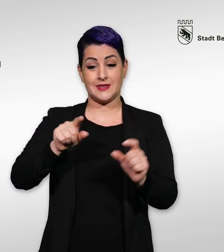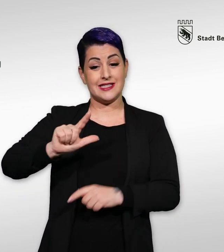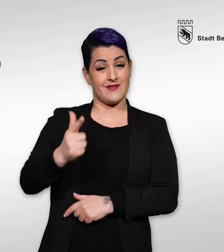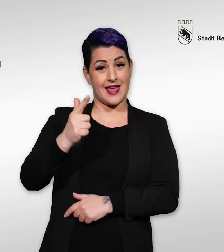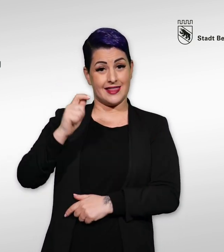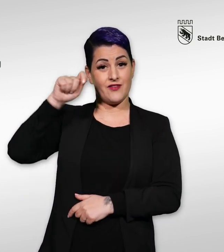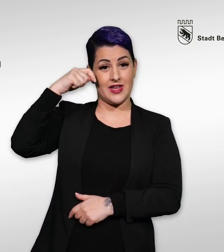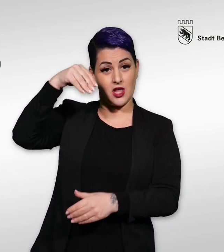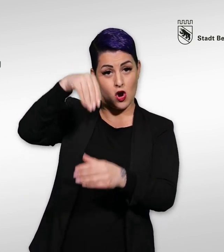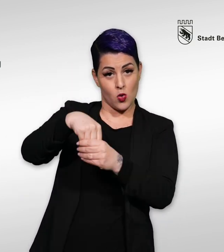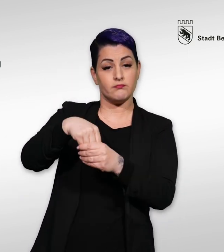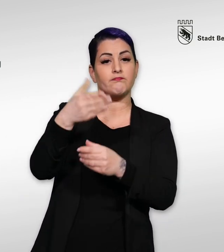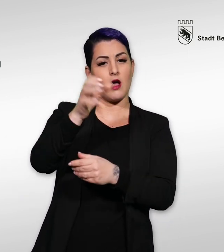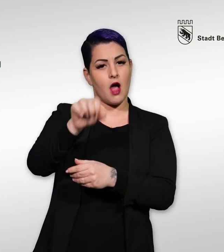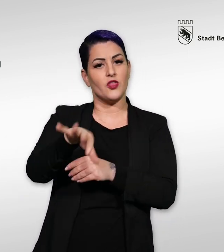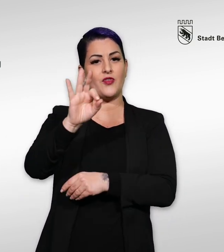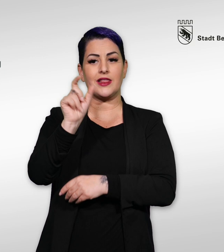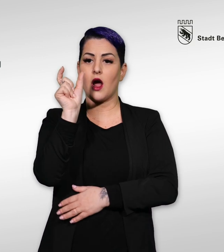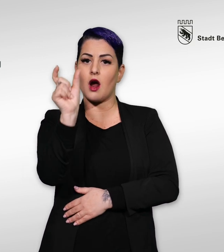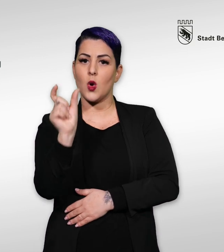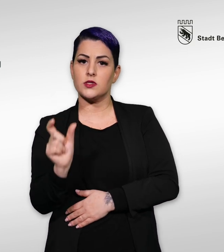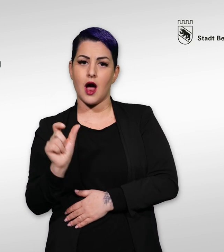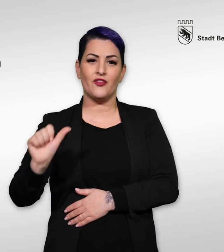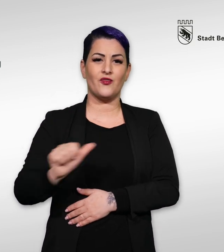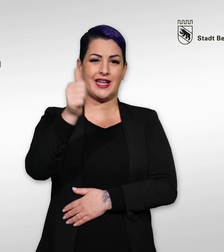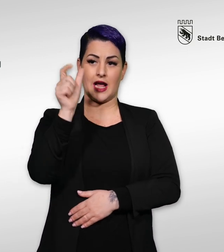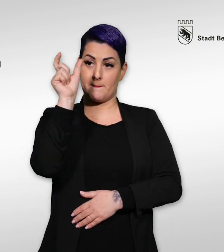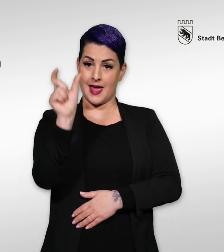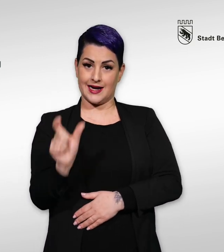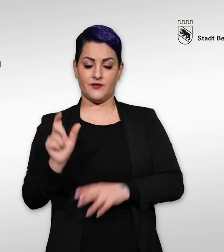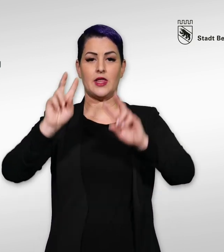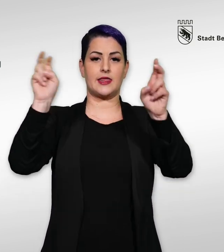zweiten Video zudem ein Glossar zu wichtigen LGBTIQ-Begriffen.